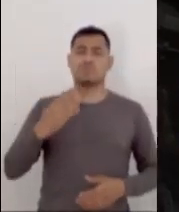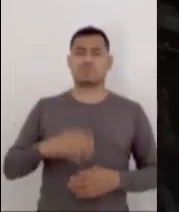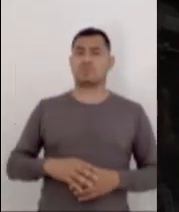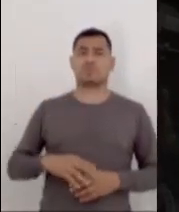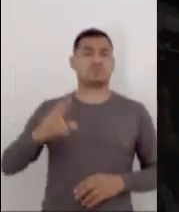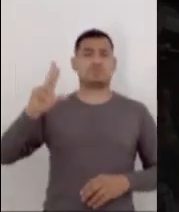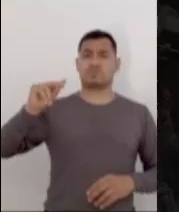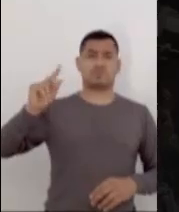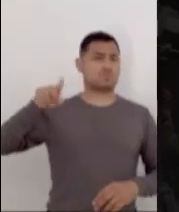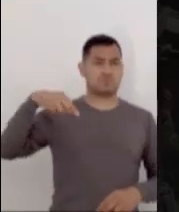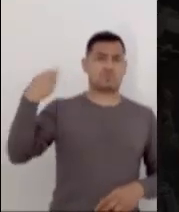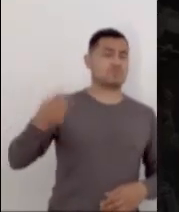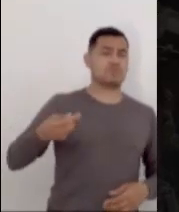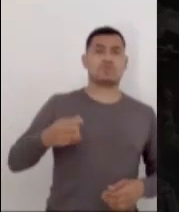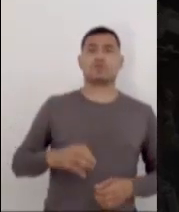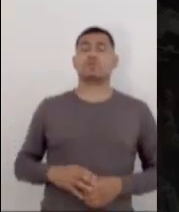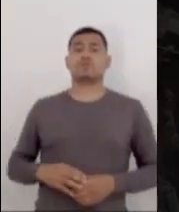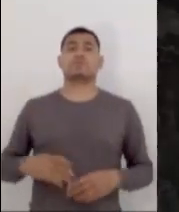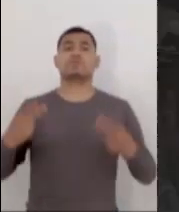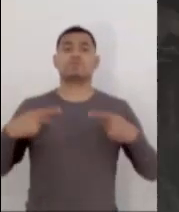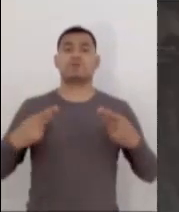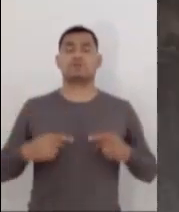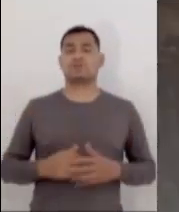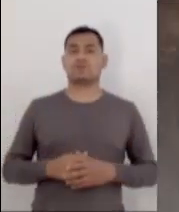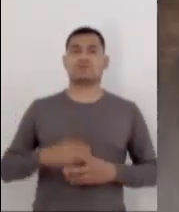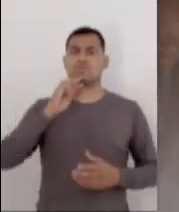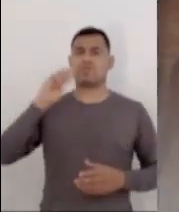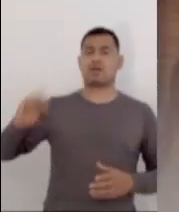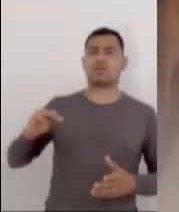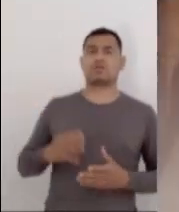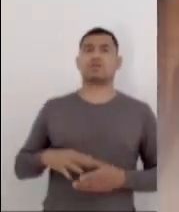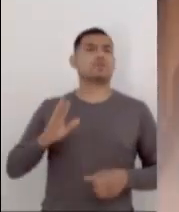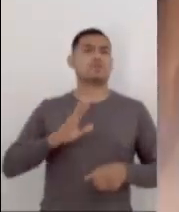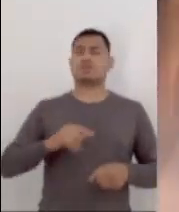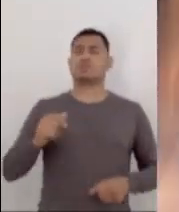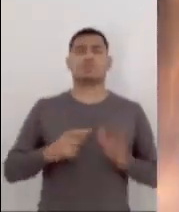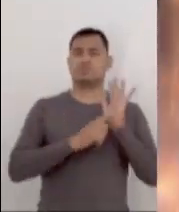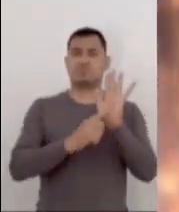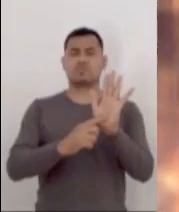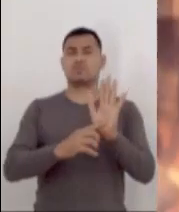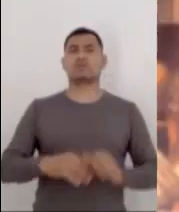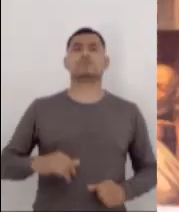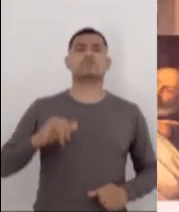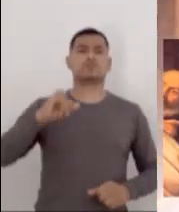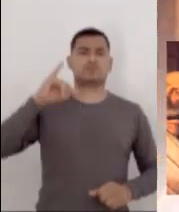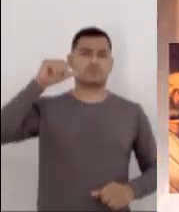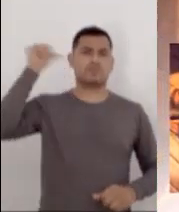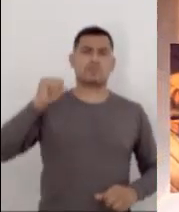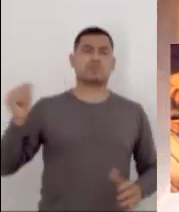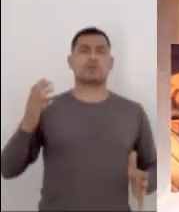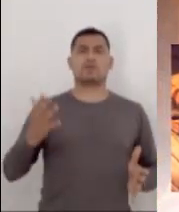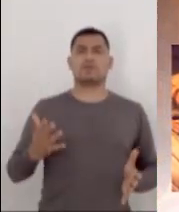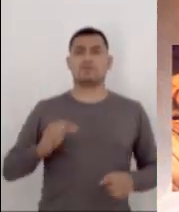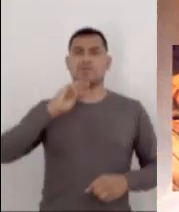hijos de prostitución, no tenemos más padre que a Dios. Jesús les dijo entonces, si Dios fuera su